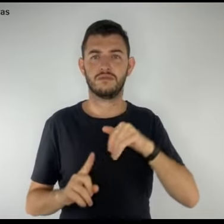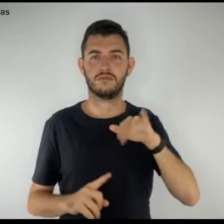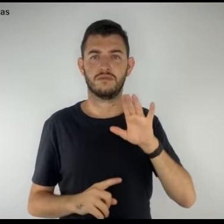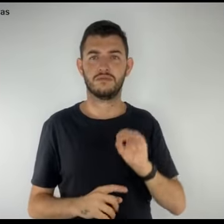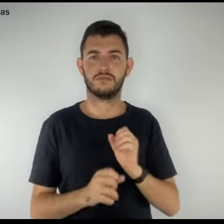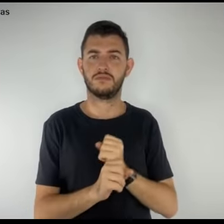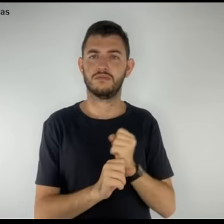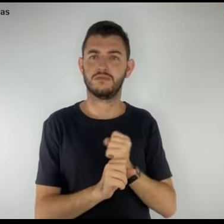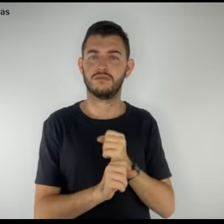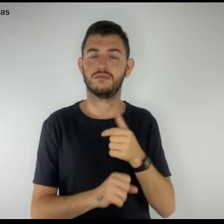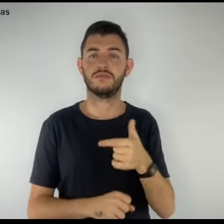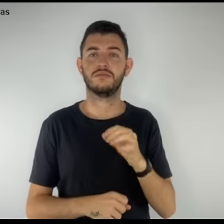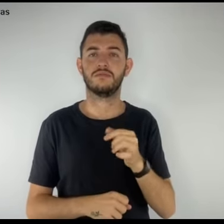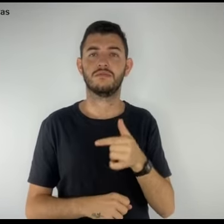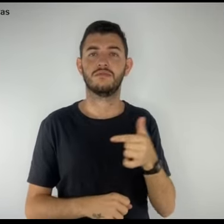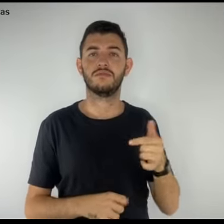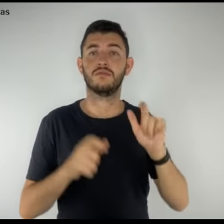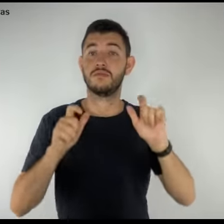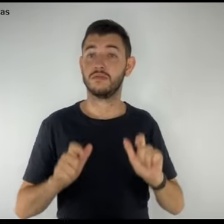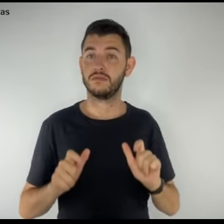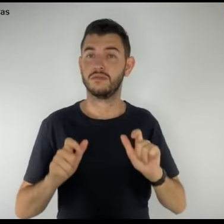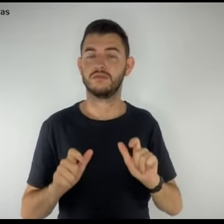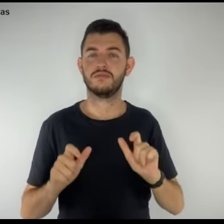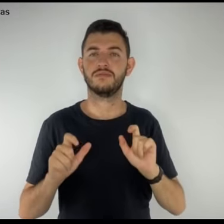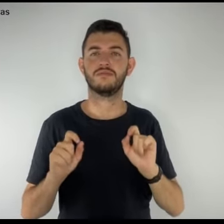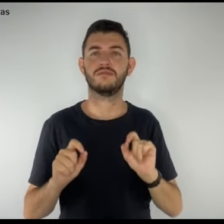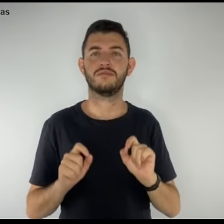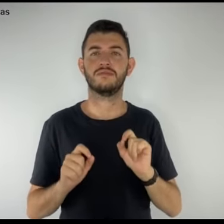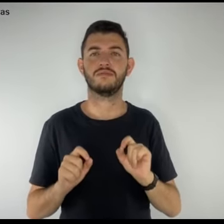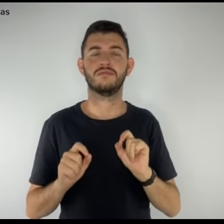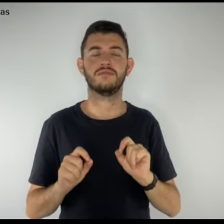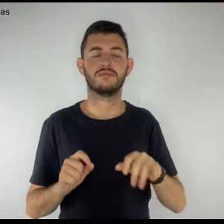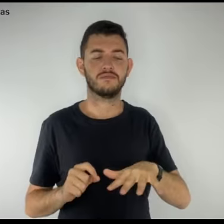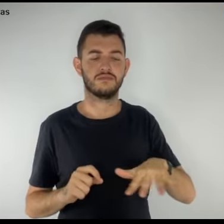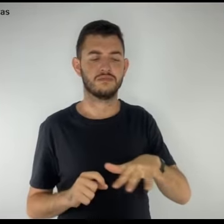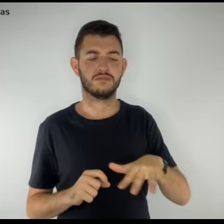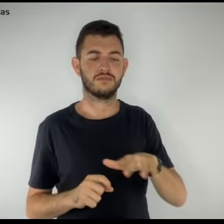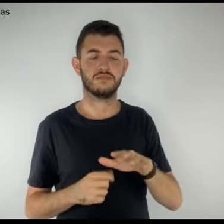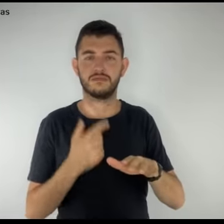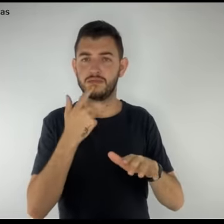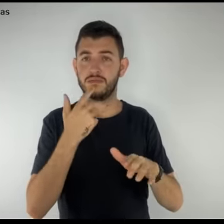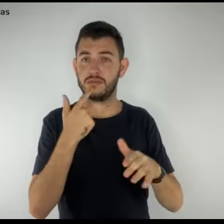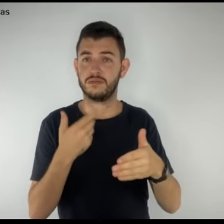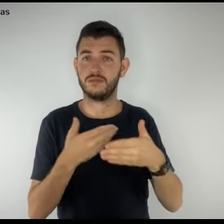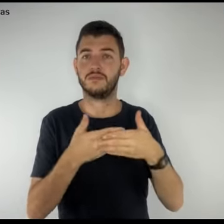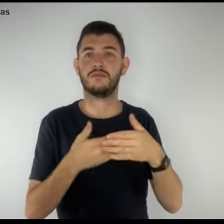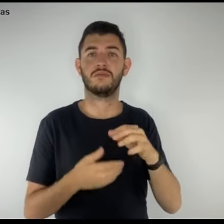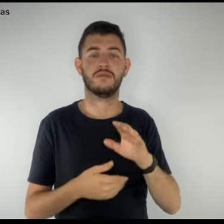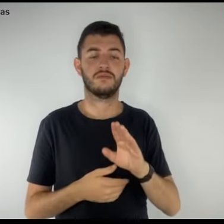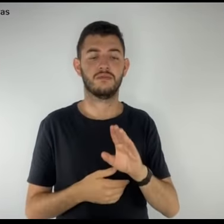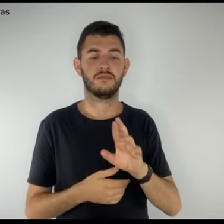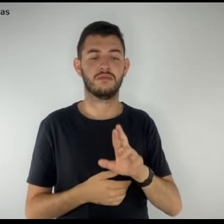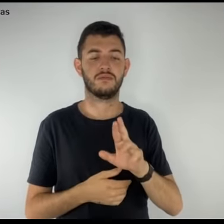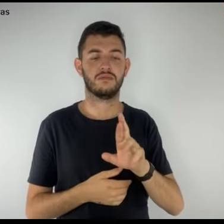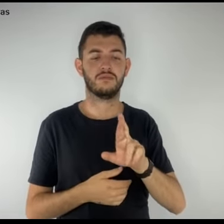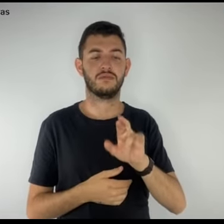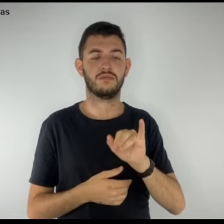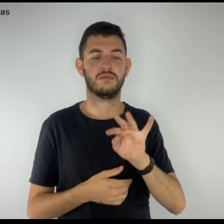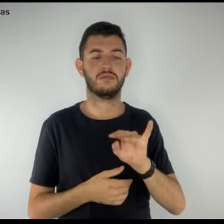de março de 2022, na Praça do Palácio do Buriti. Elas reivindicavam seus